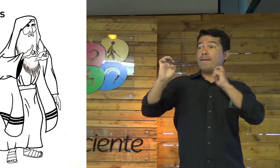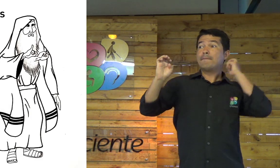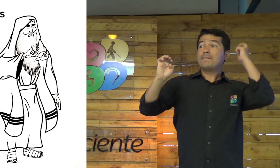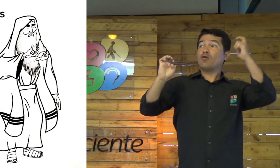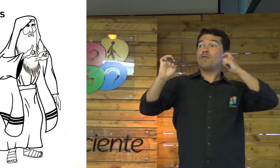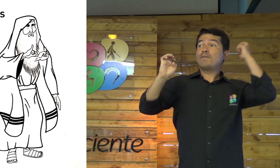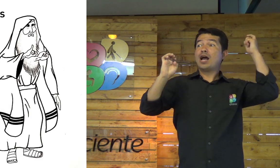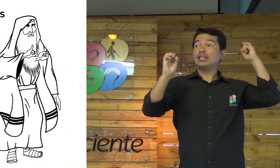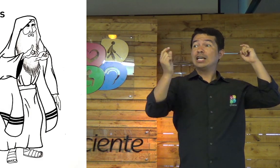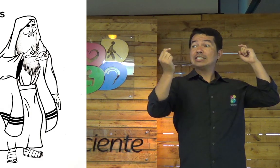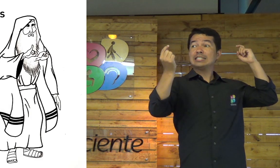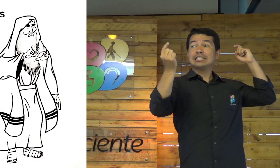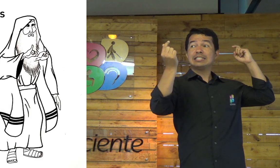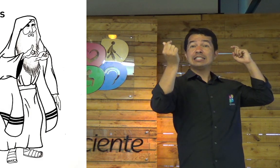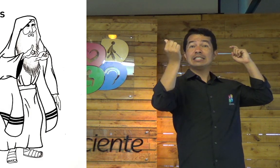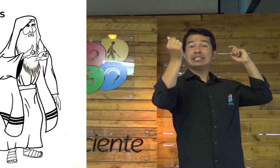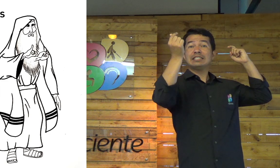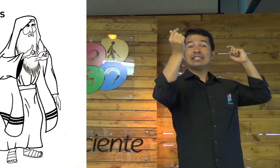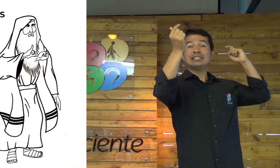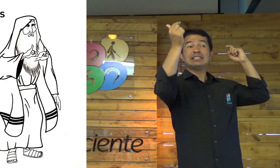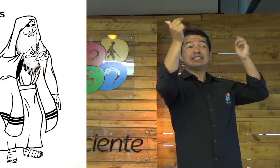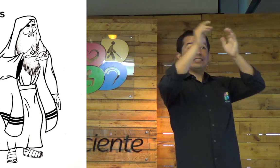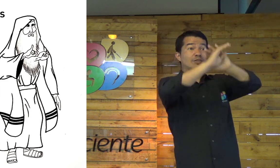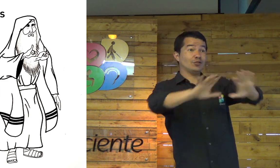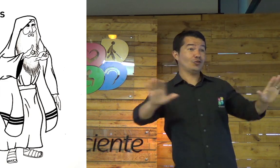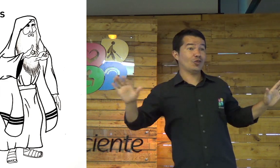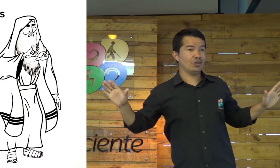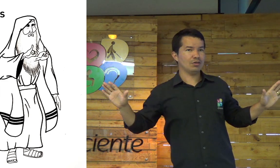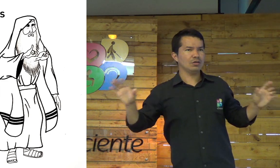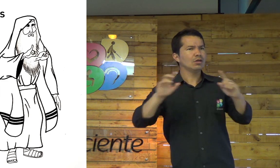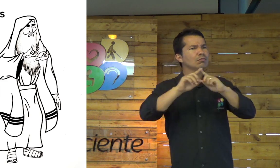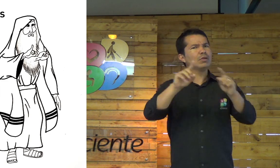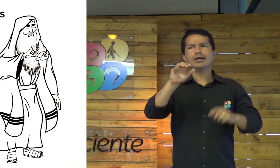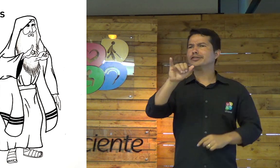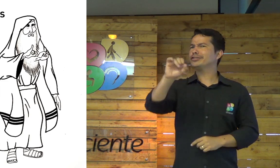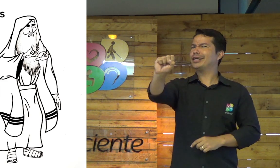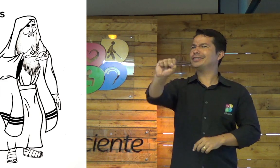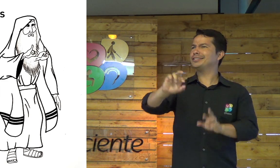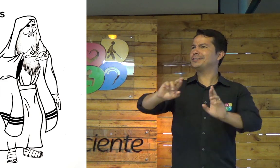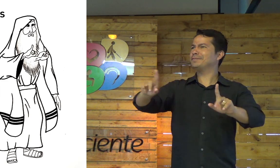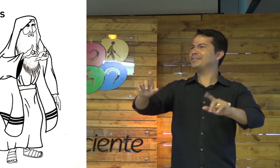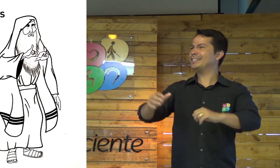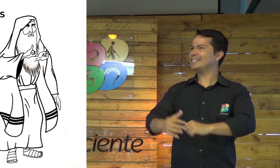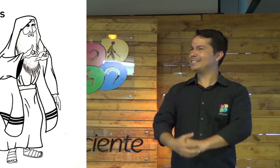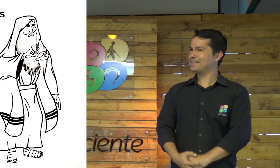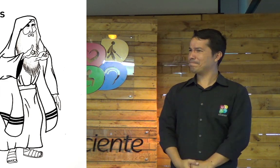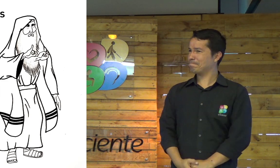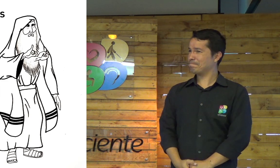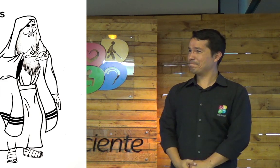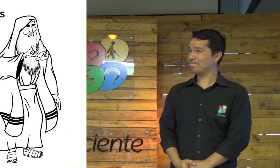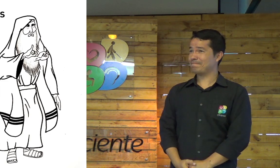as pessoas se preocupam só com a sua riqueza. Só. Mas Isaías era diferente.